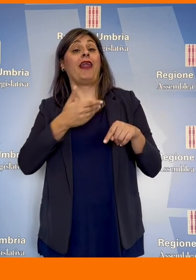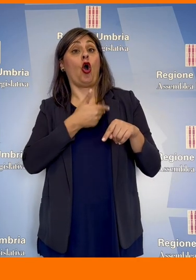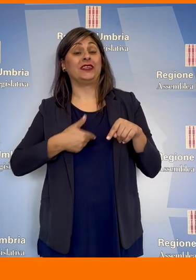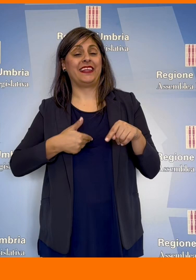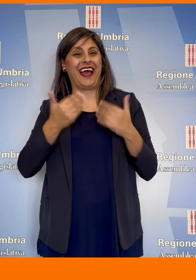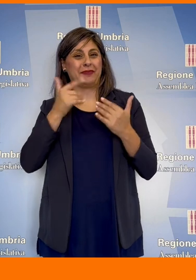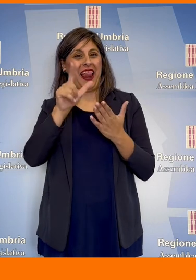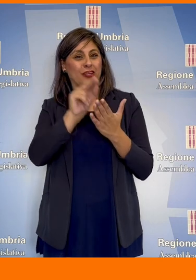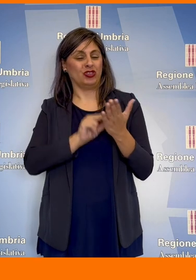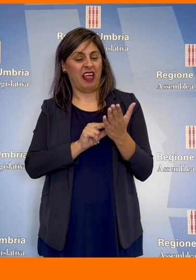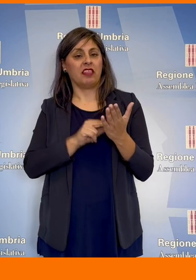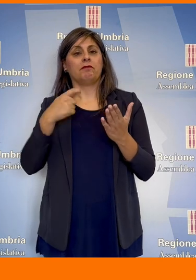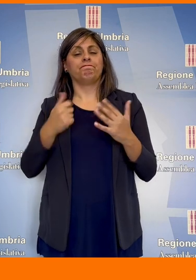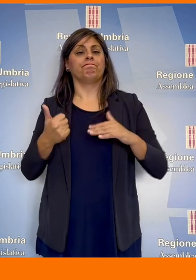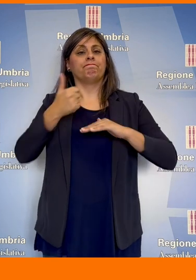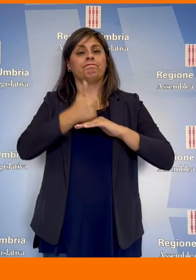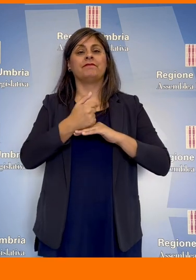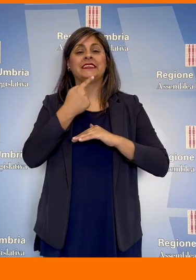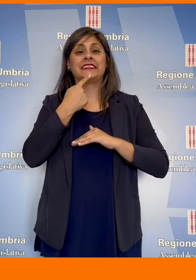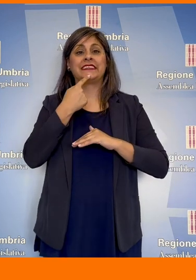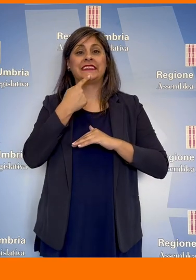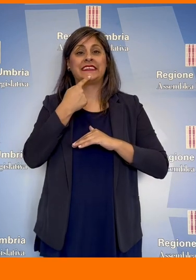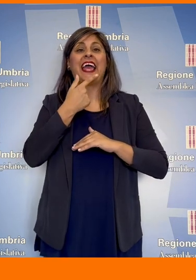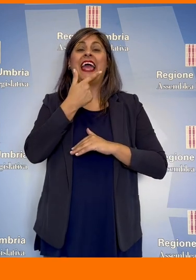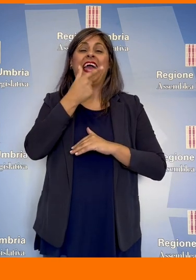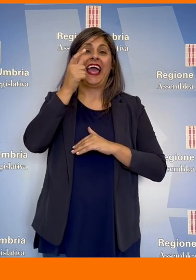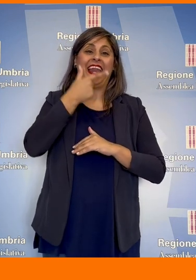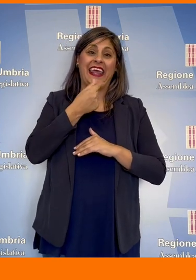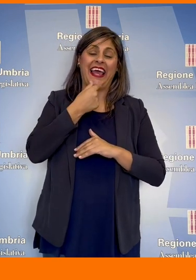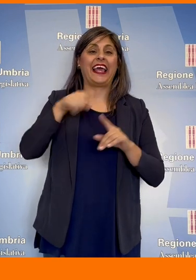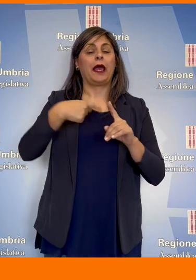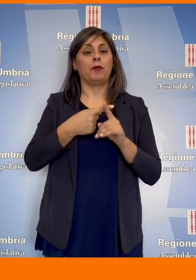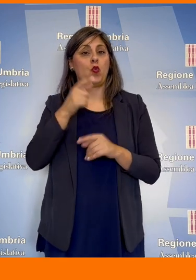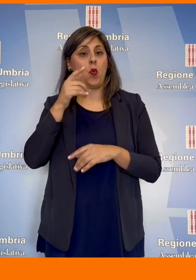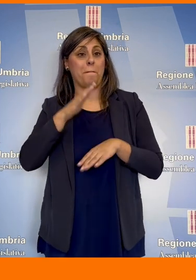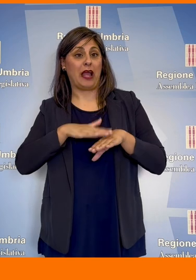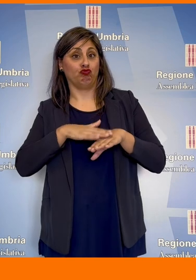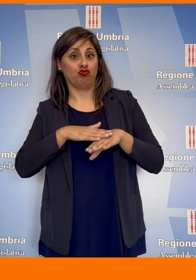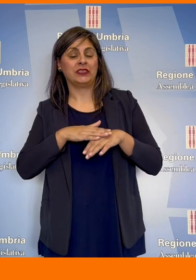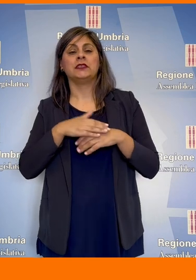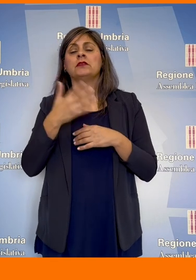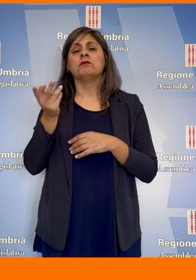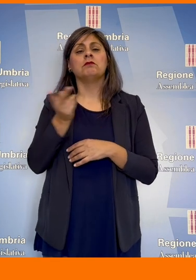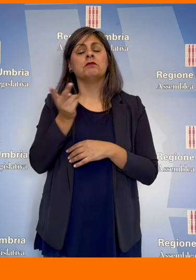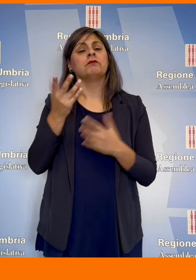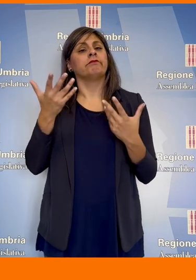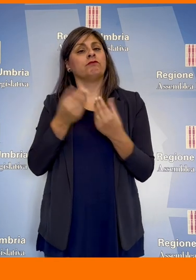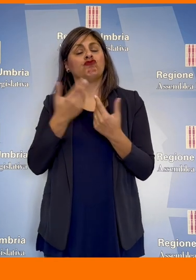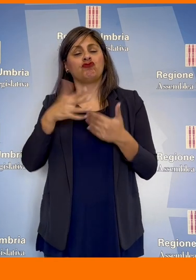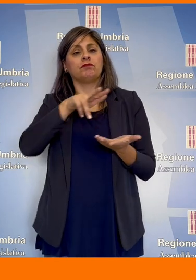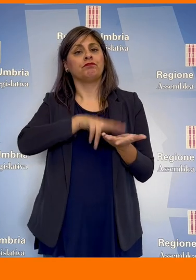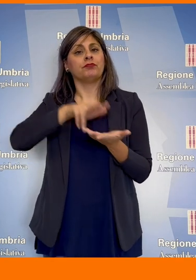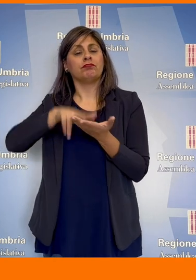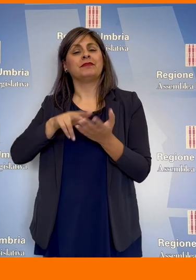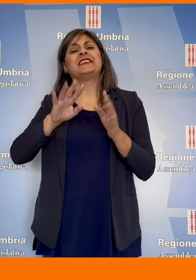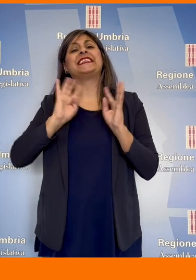'Assemblea legislativa presiedute da Daniele Nicchi e Valerio Mancini hanno in seduta congiunta approvato la